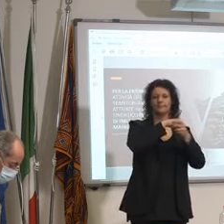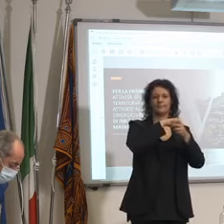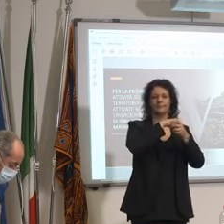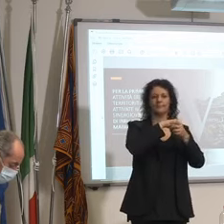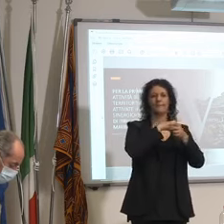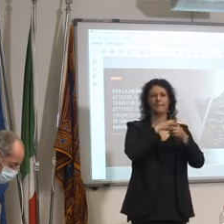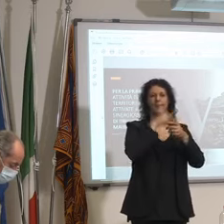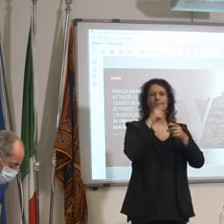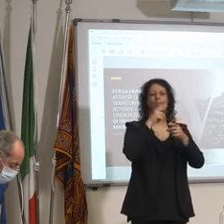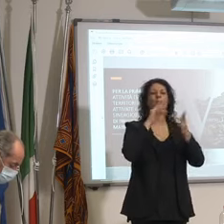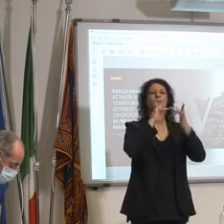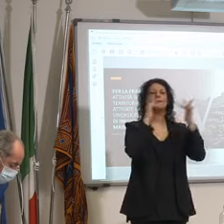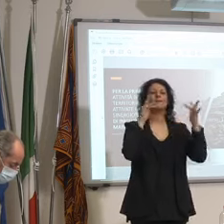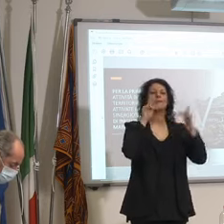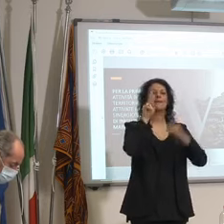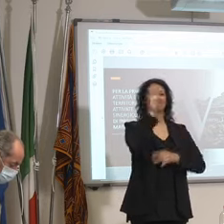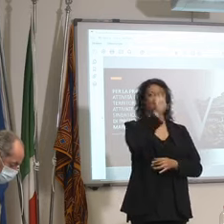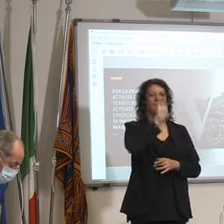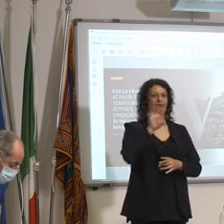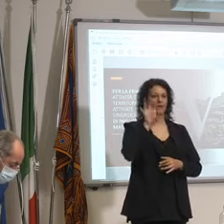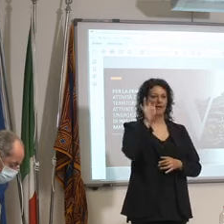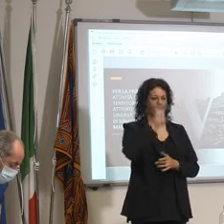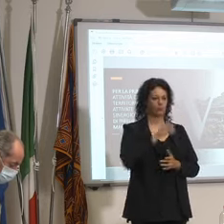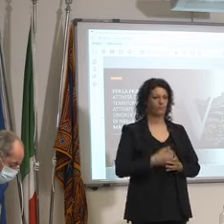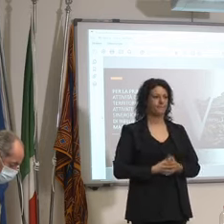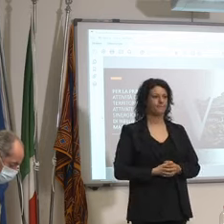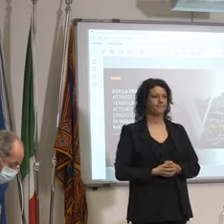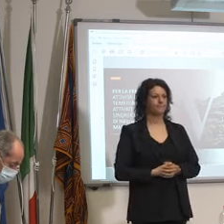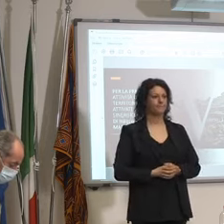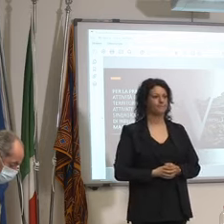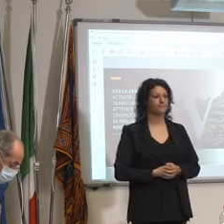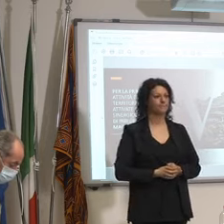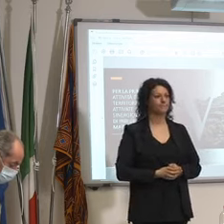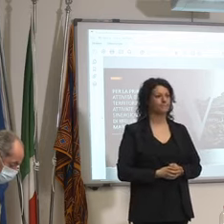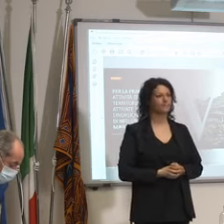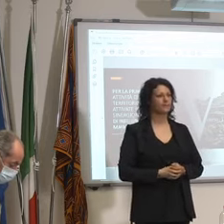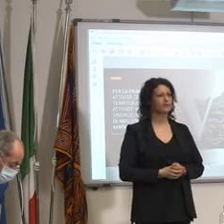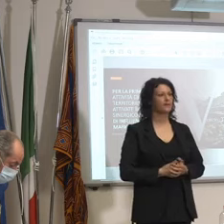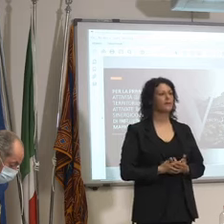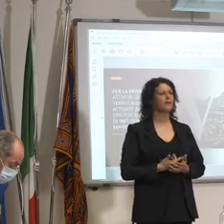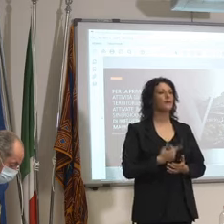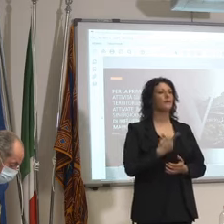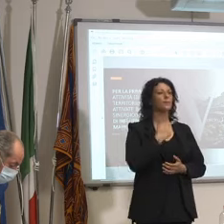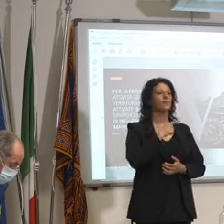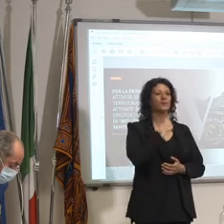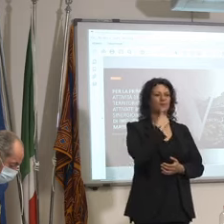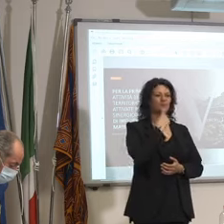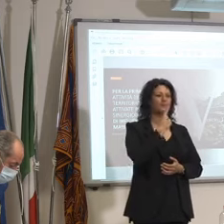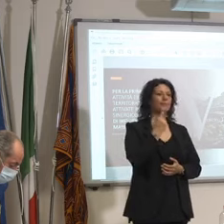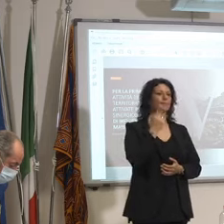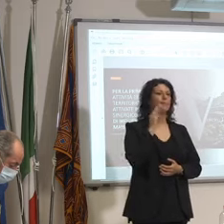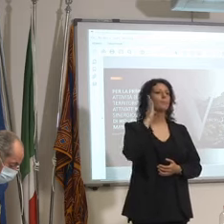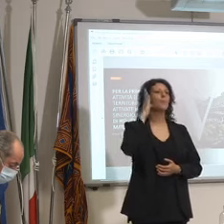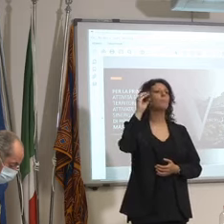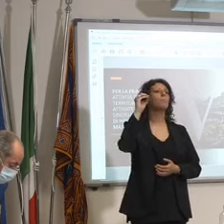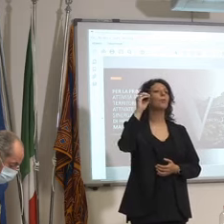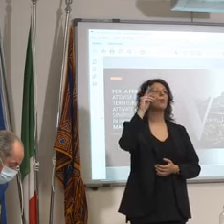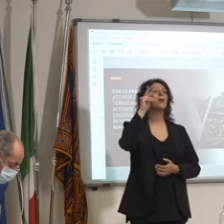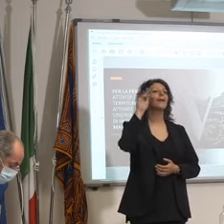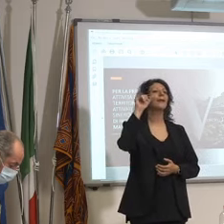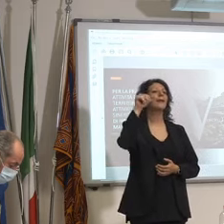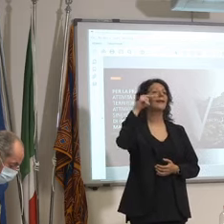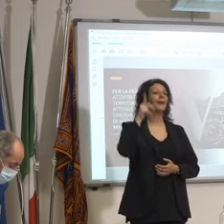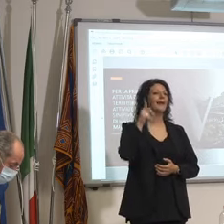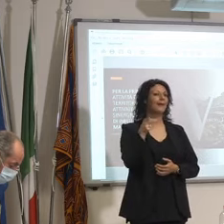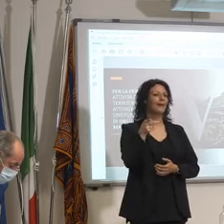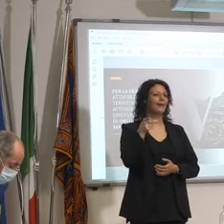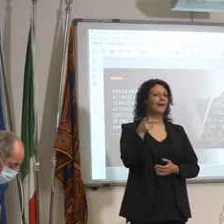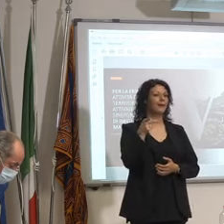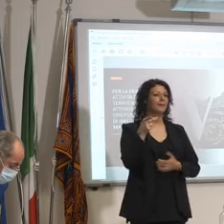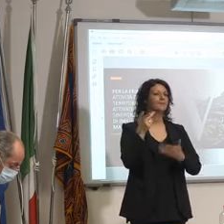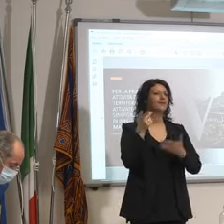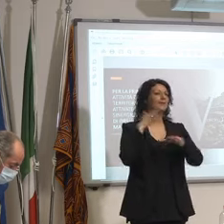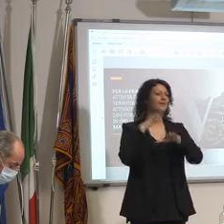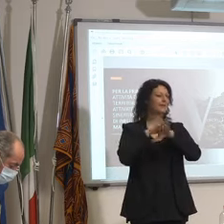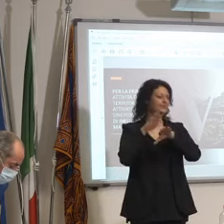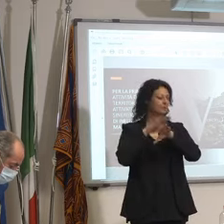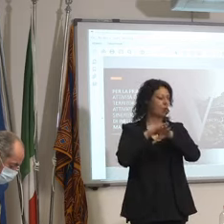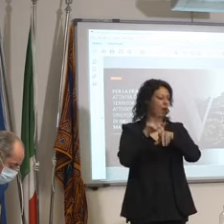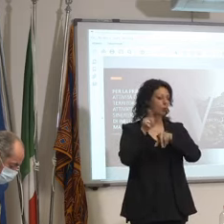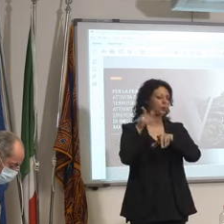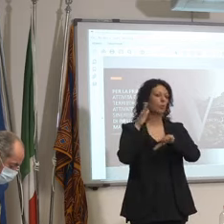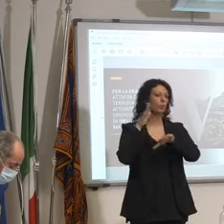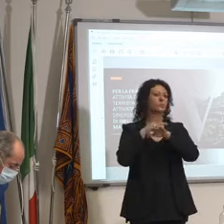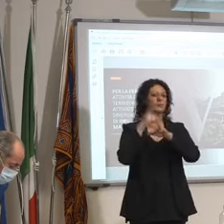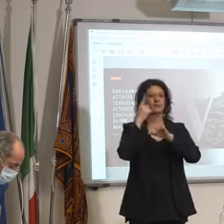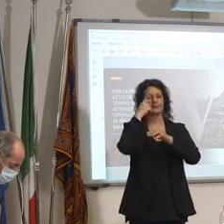Veneto ecco però il problema di Booking.com è quello che il pagamento viene anticipato